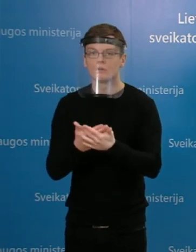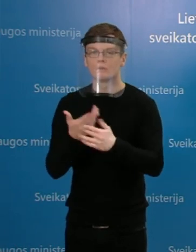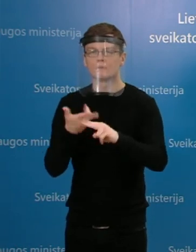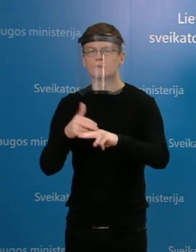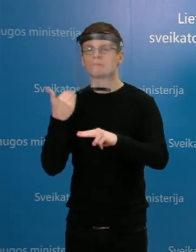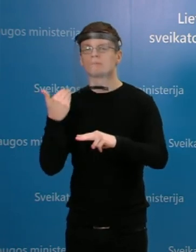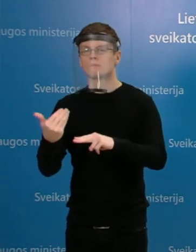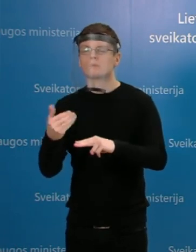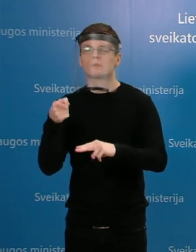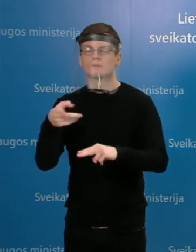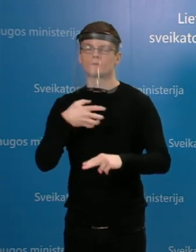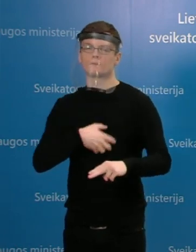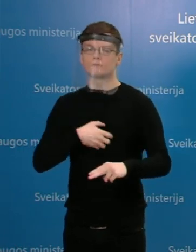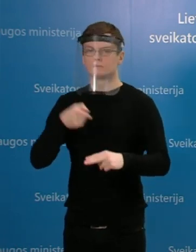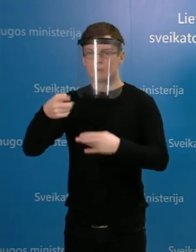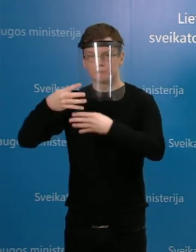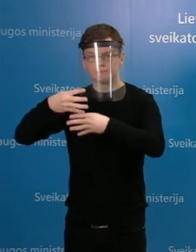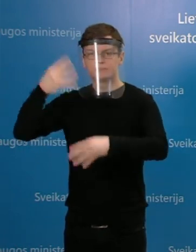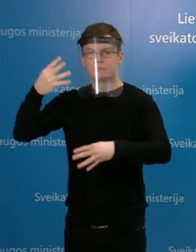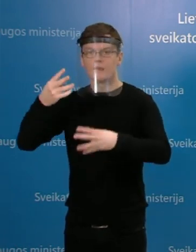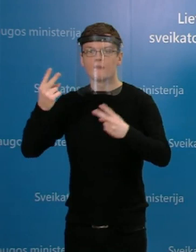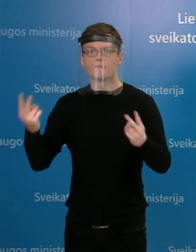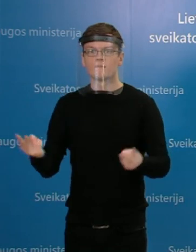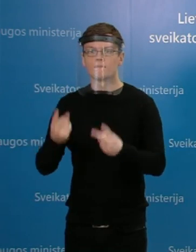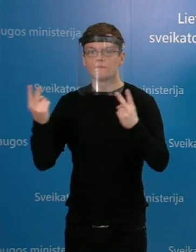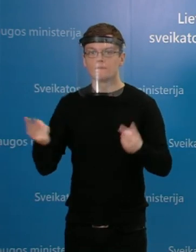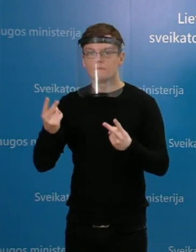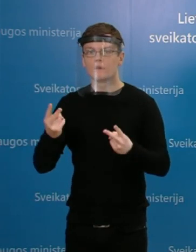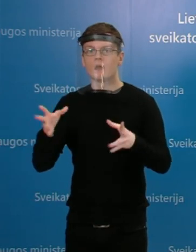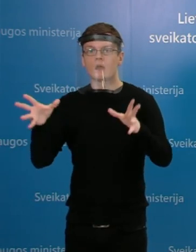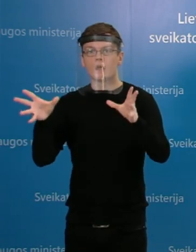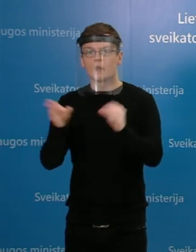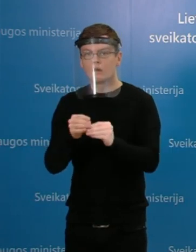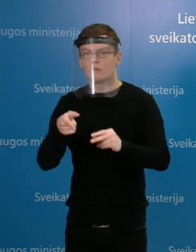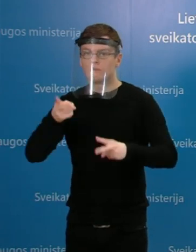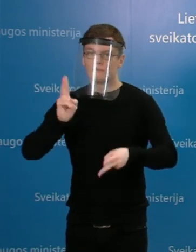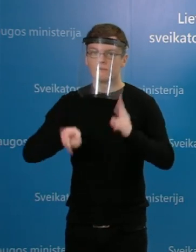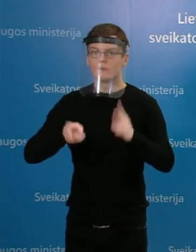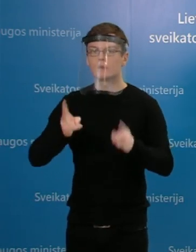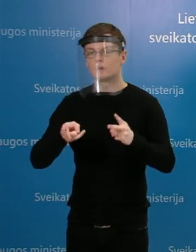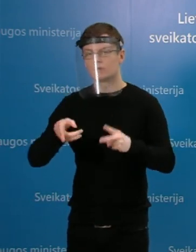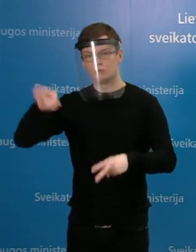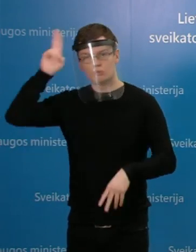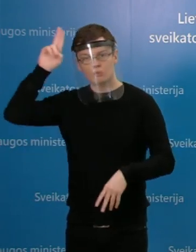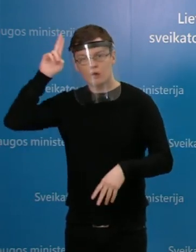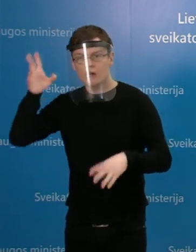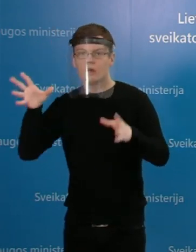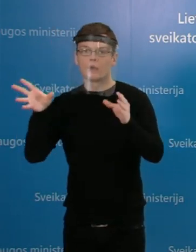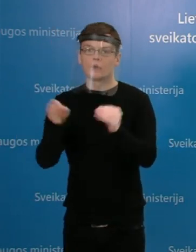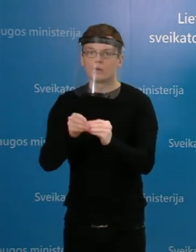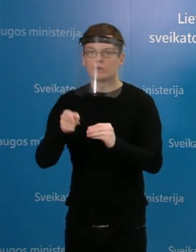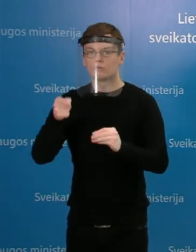tai, kad šiame pastate tebėra bendros virtuvės, bendri toletai ir bendri dušai. Tai